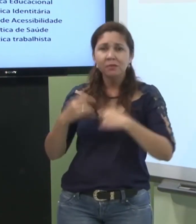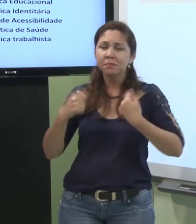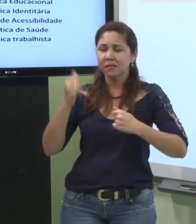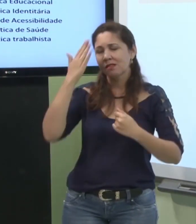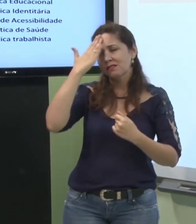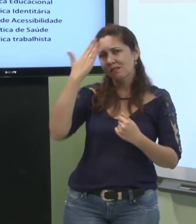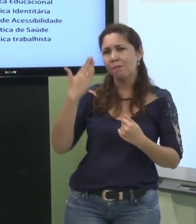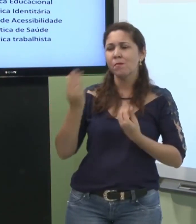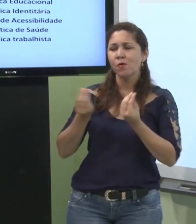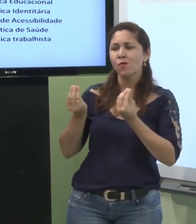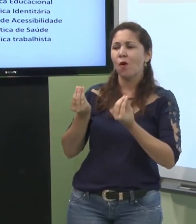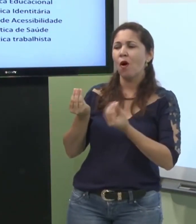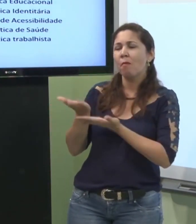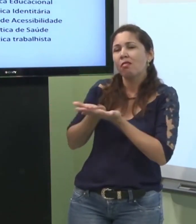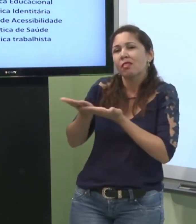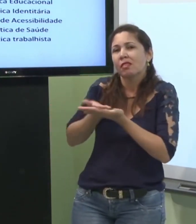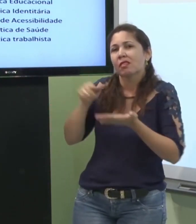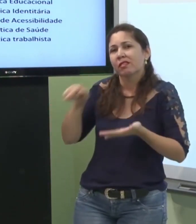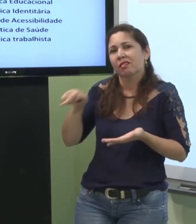para saber como tratar o surdo